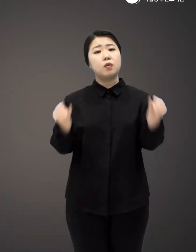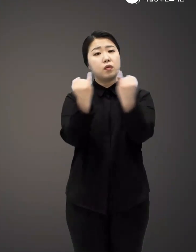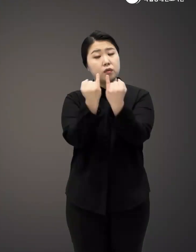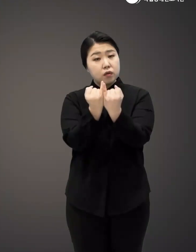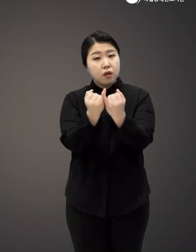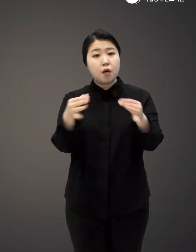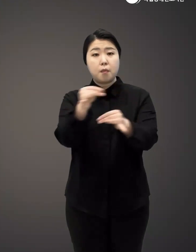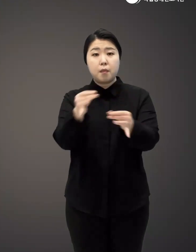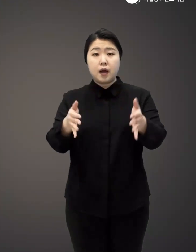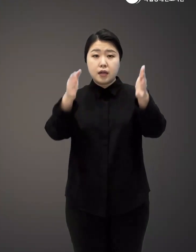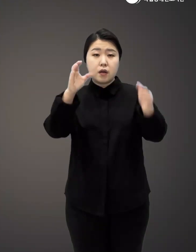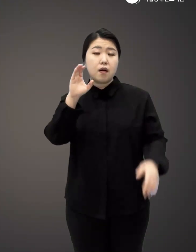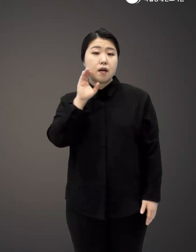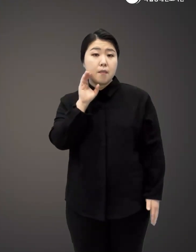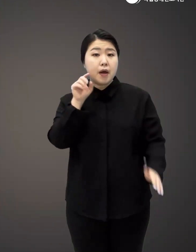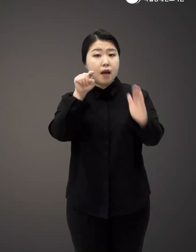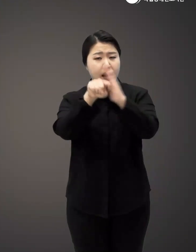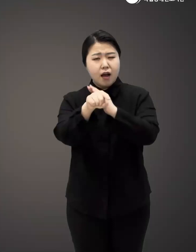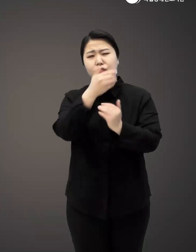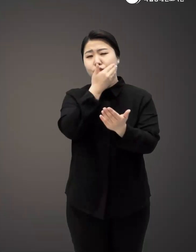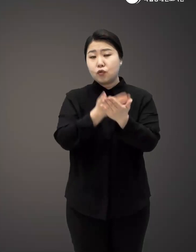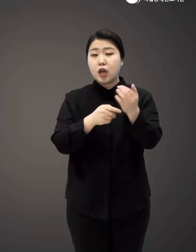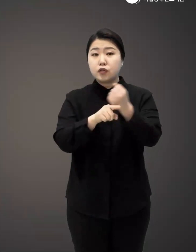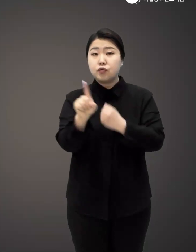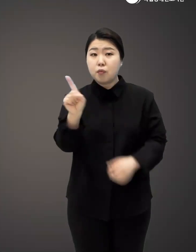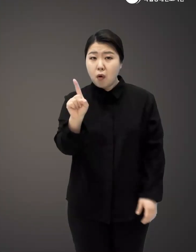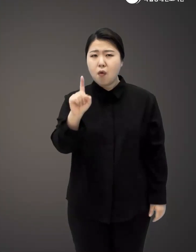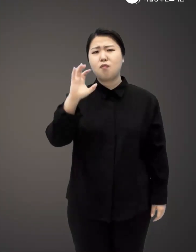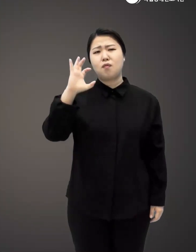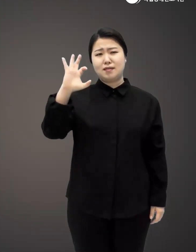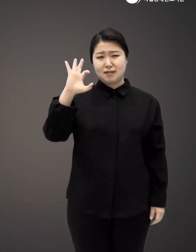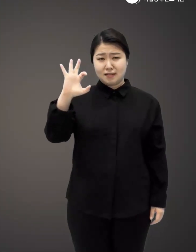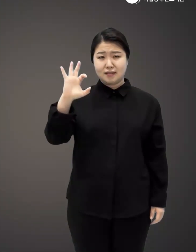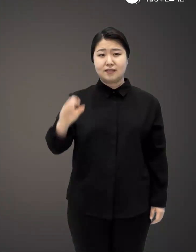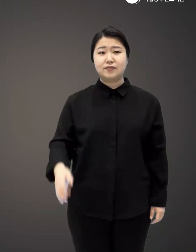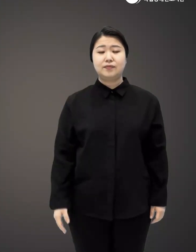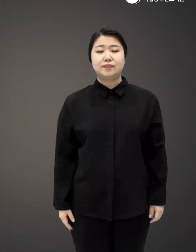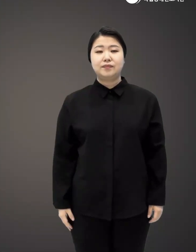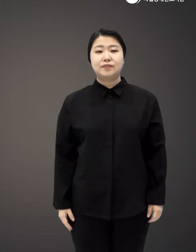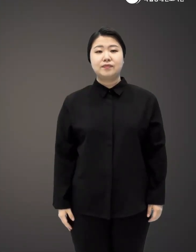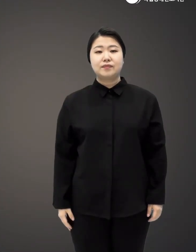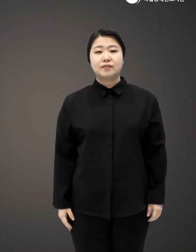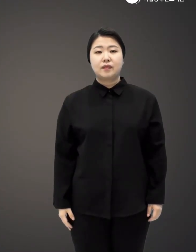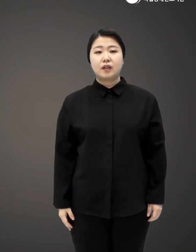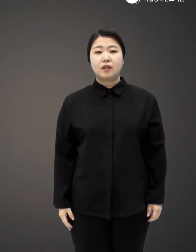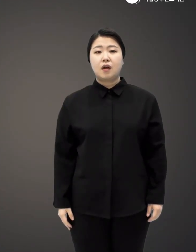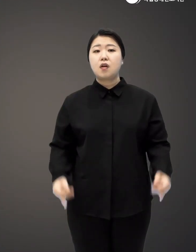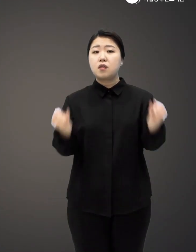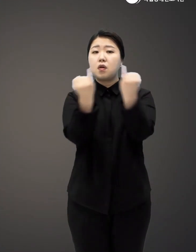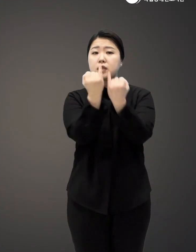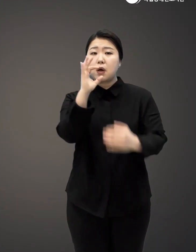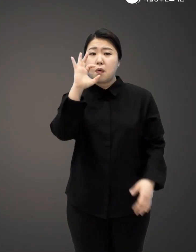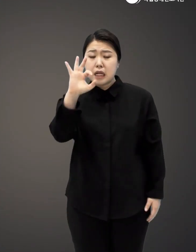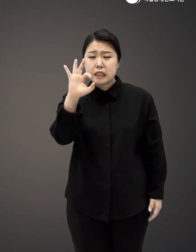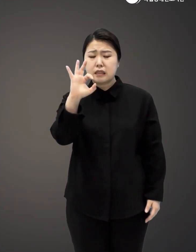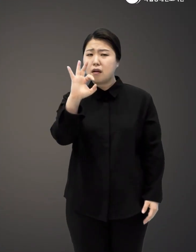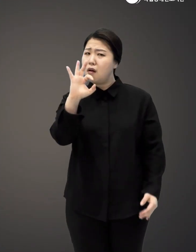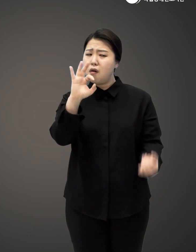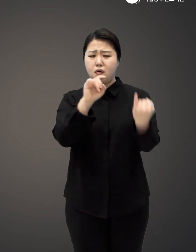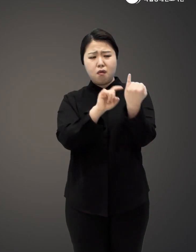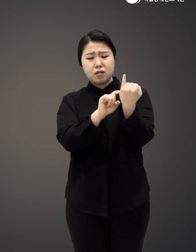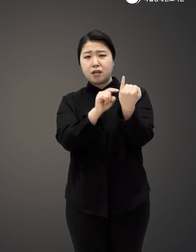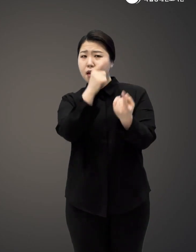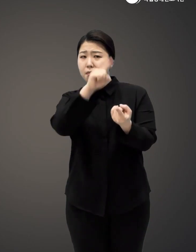화장실은 여자들이 백화점이나 커피숍으로 향하는 이유 중 하나다 여자 공중화장실에는 왜